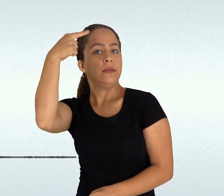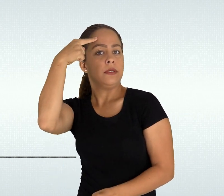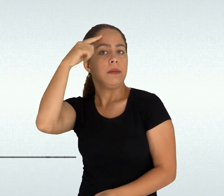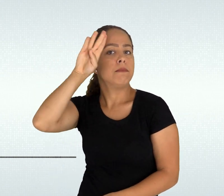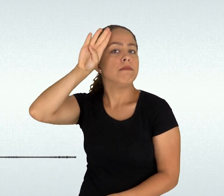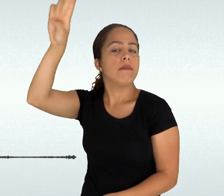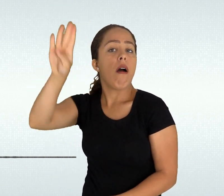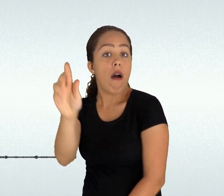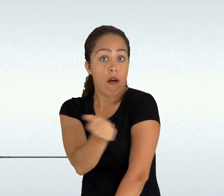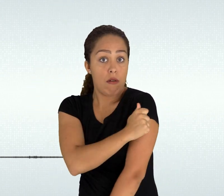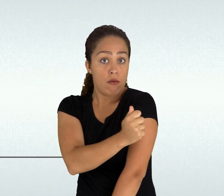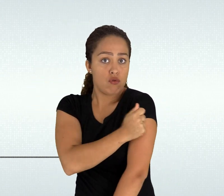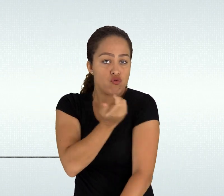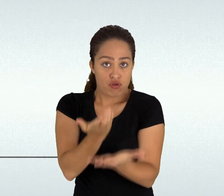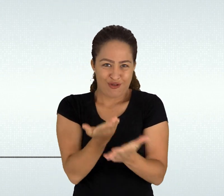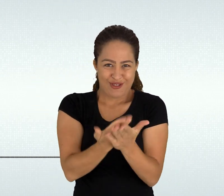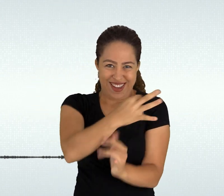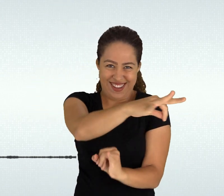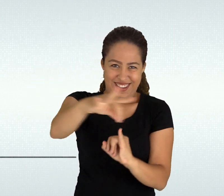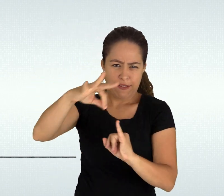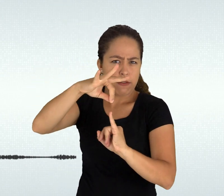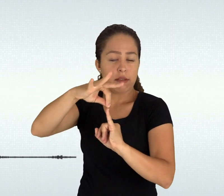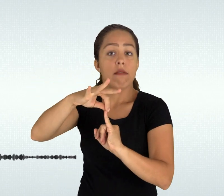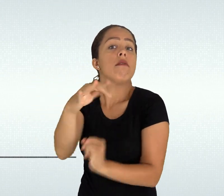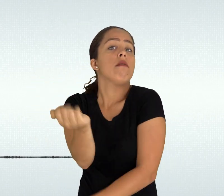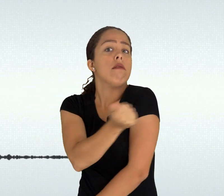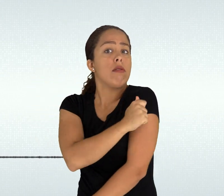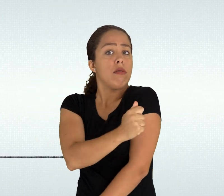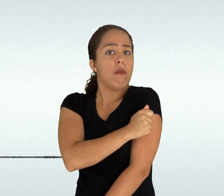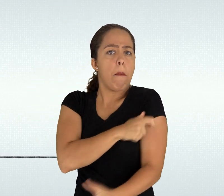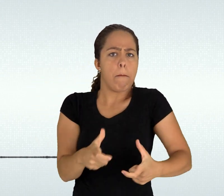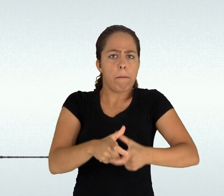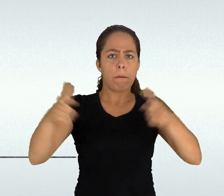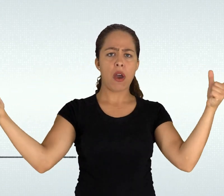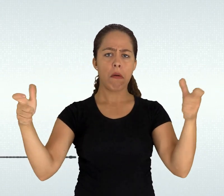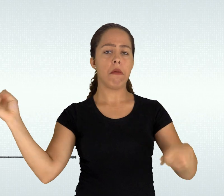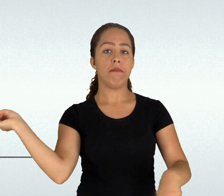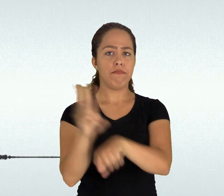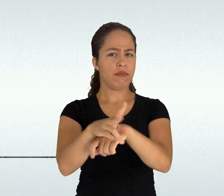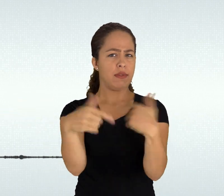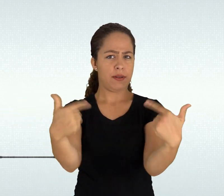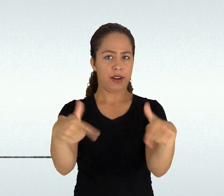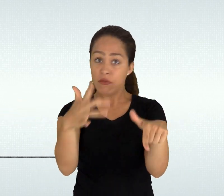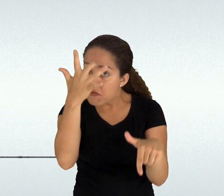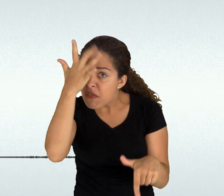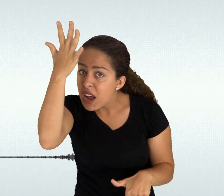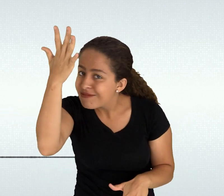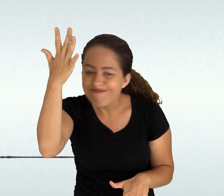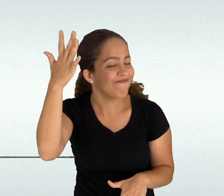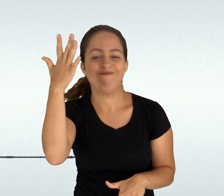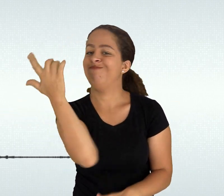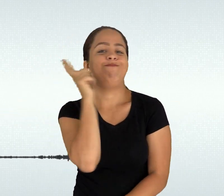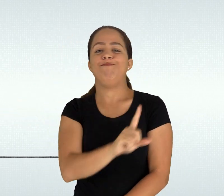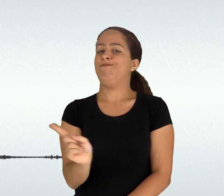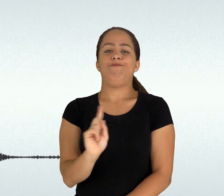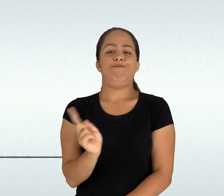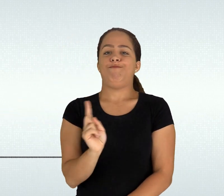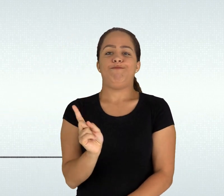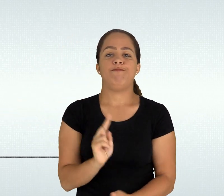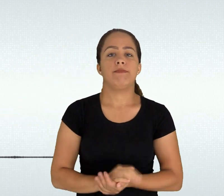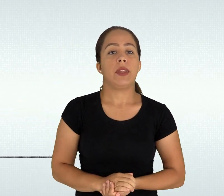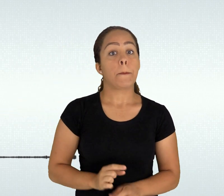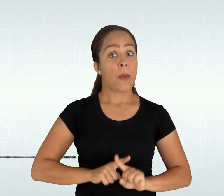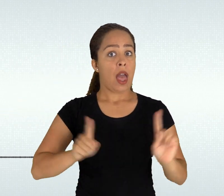formação são colocados em questão principalmente ante o fato de que parte expressiva de nossos estudantes de ensino